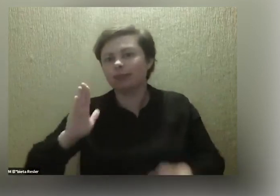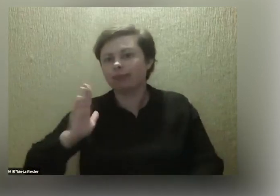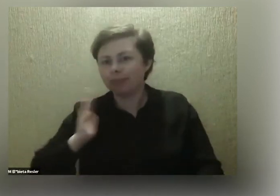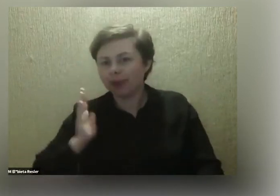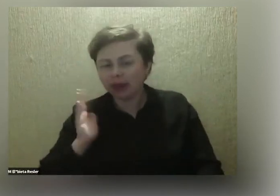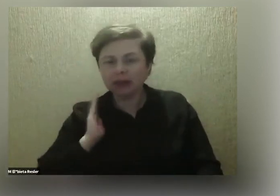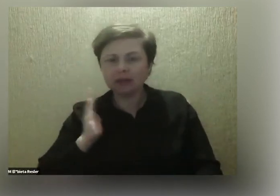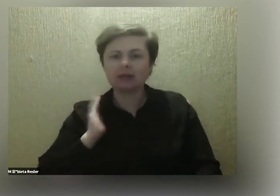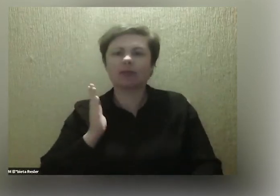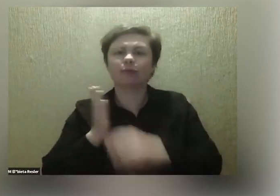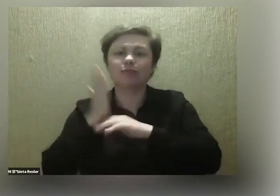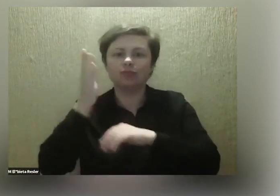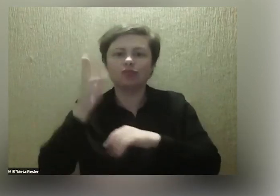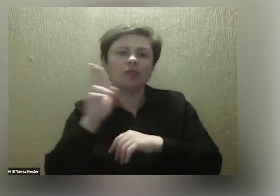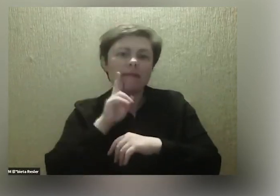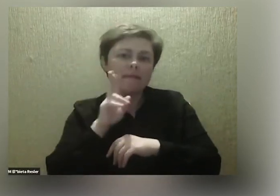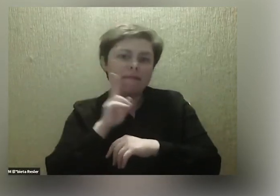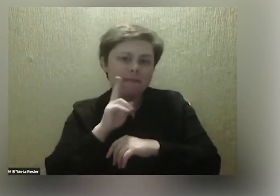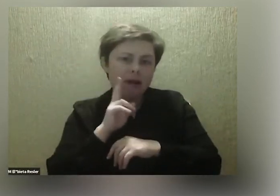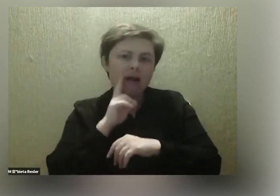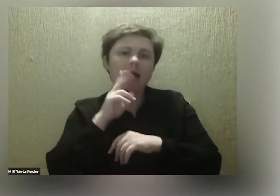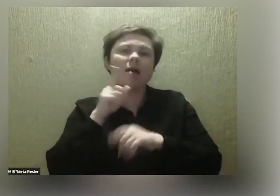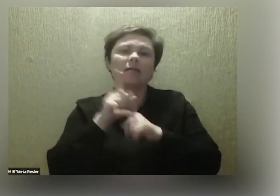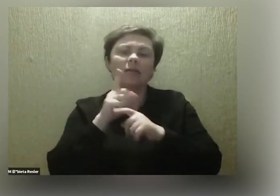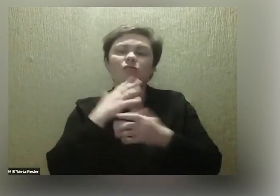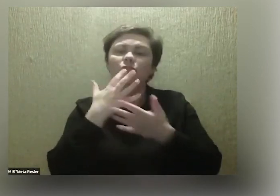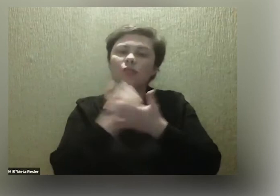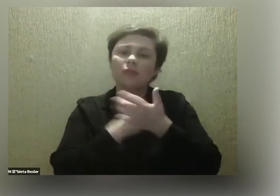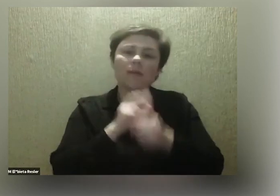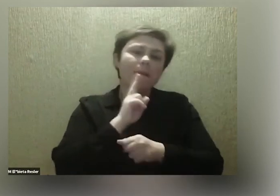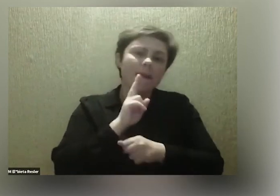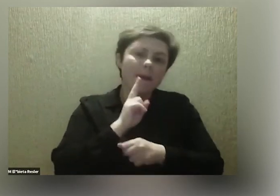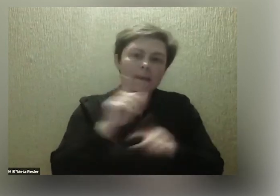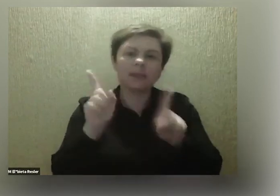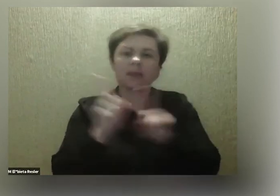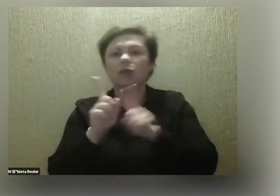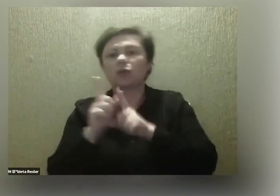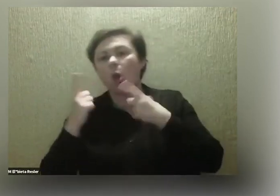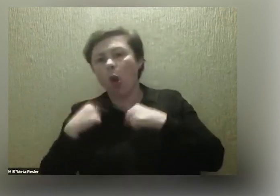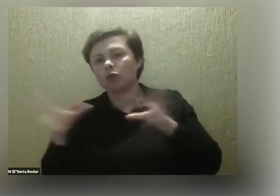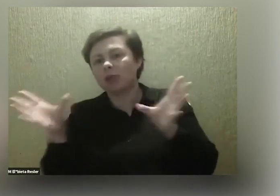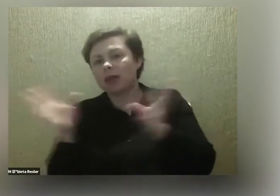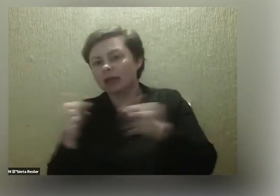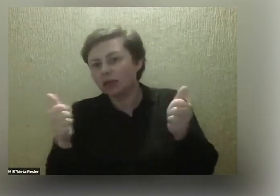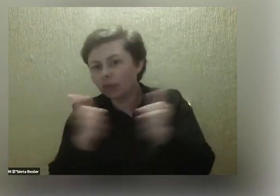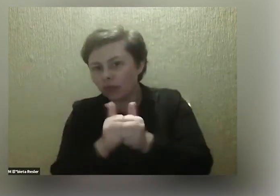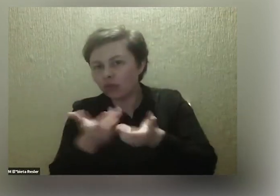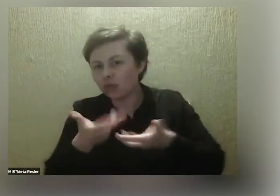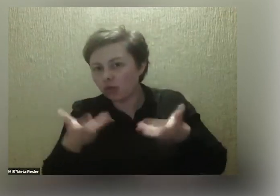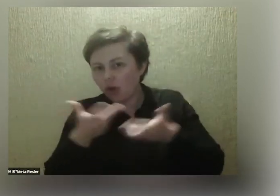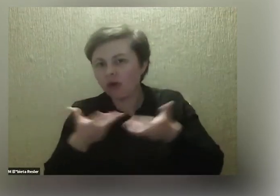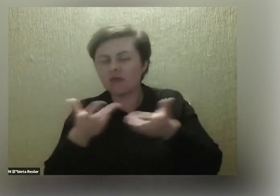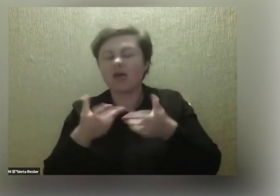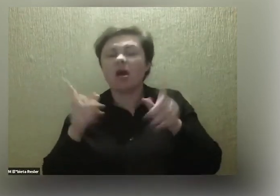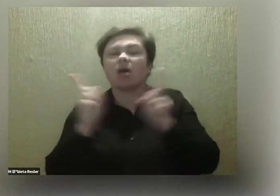bezpieczeństwo przyszłych mam. I z tych zajęć mogą skorzystać zarówno mamy, jak i osoby towarzyszące. No i z pomocy